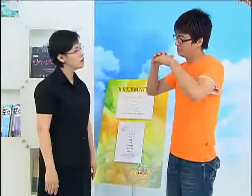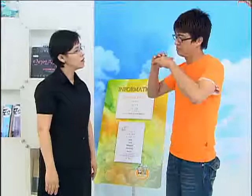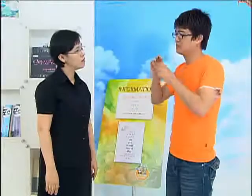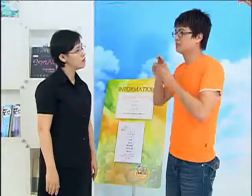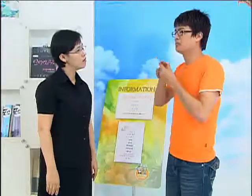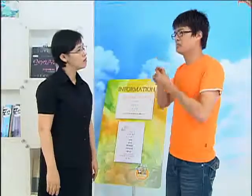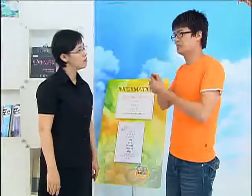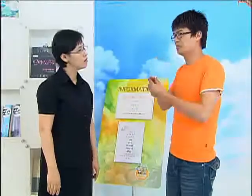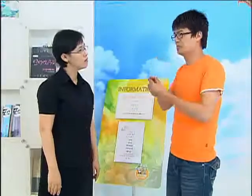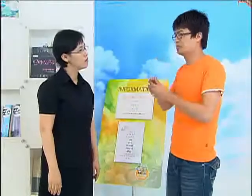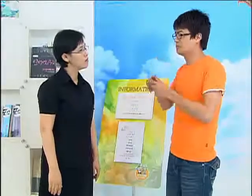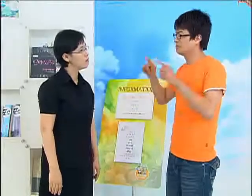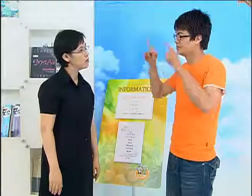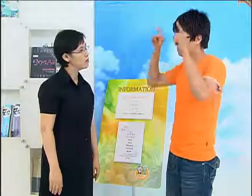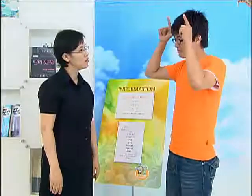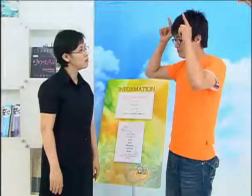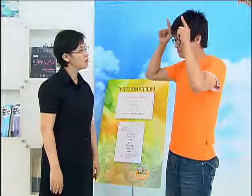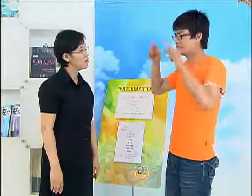김치와 불고기입니다.